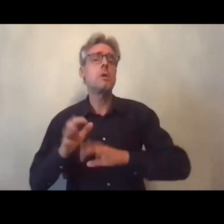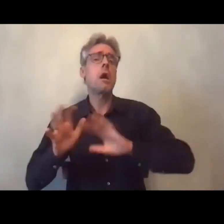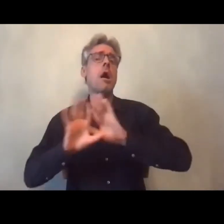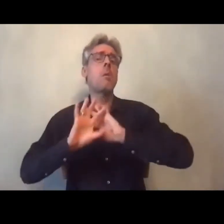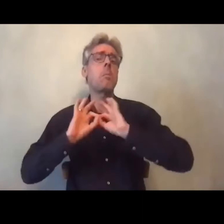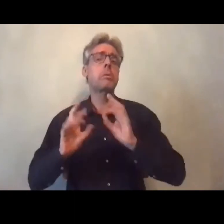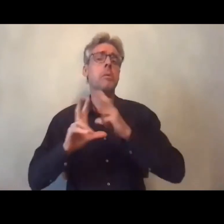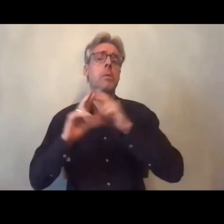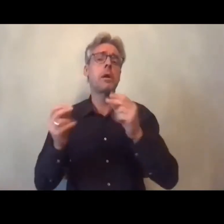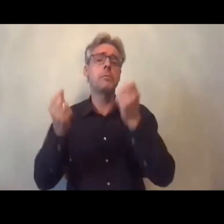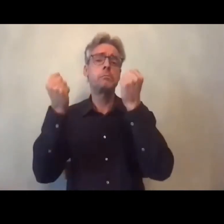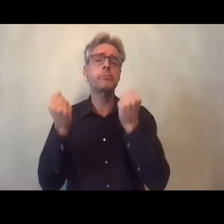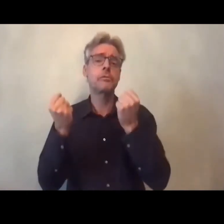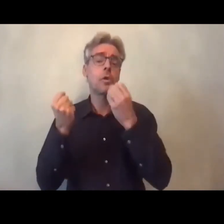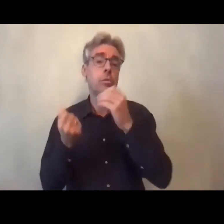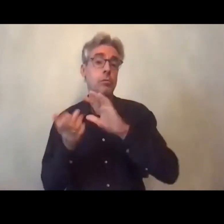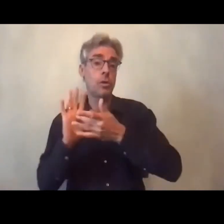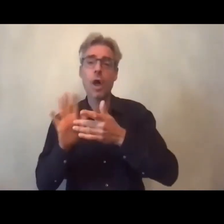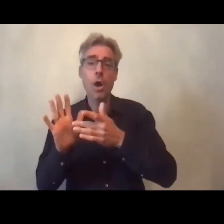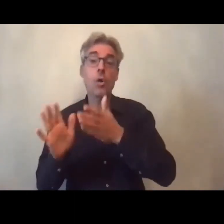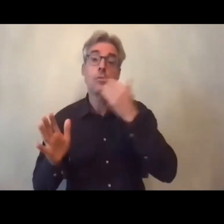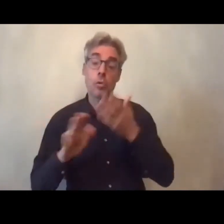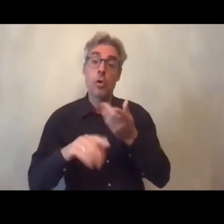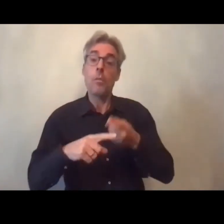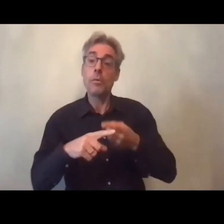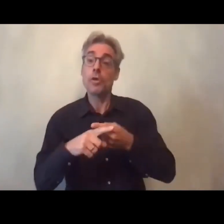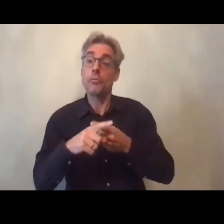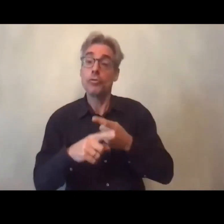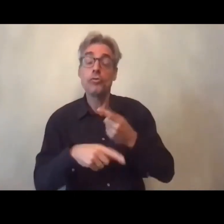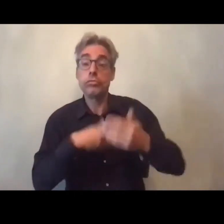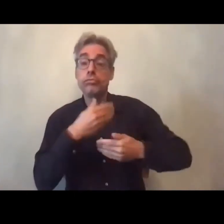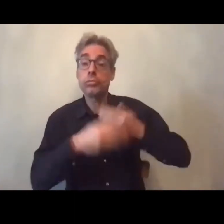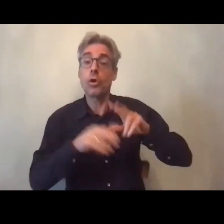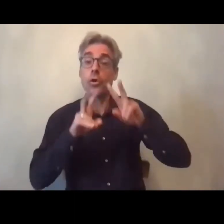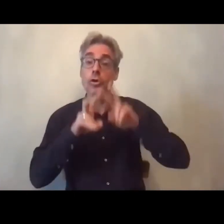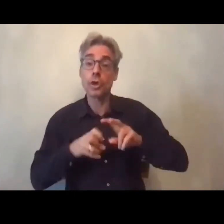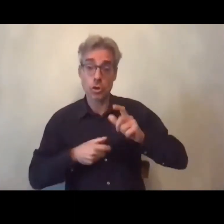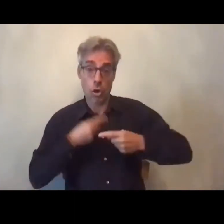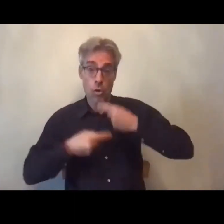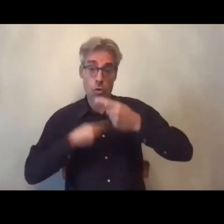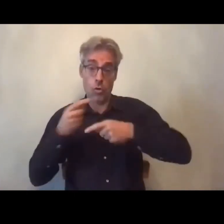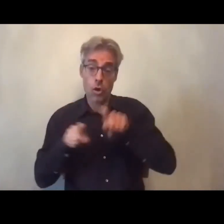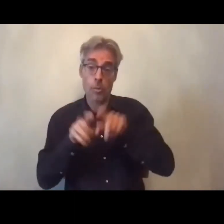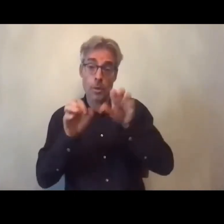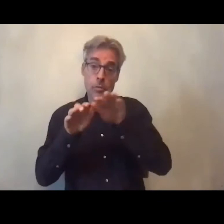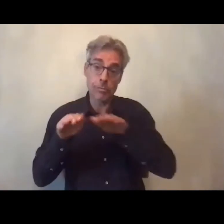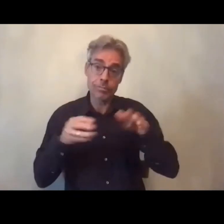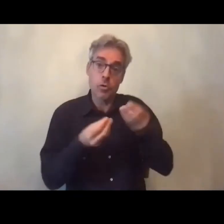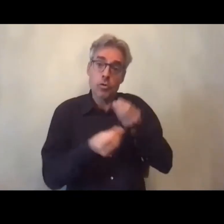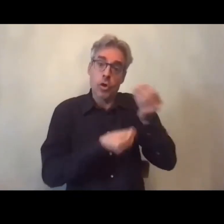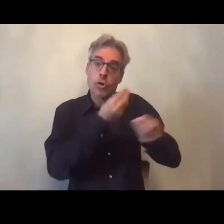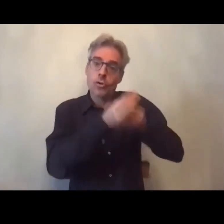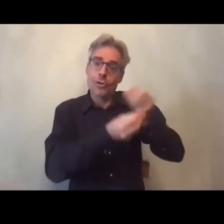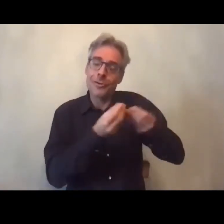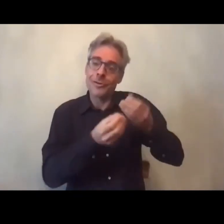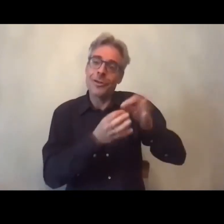consolidés de s'efforcer de mettre au fil du processus de recherche à disposition des éléments qui